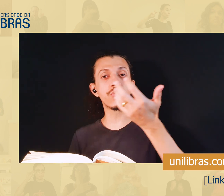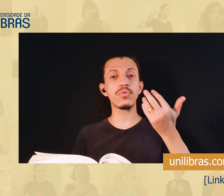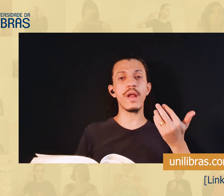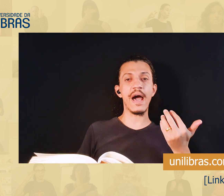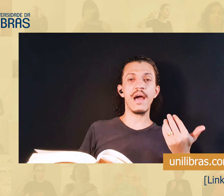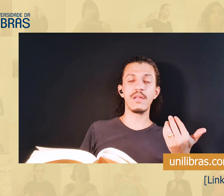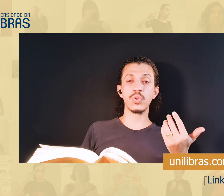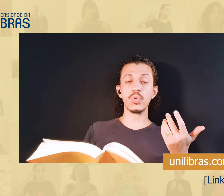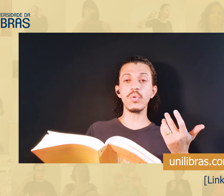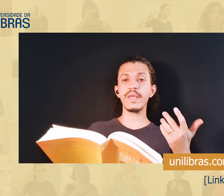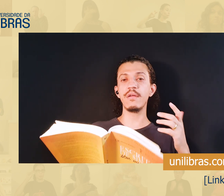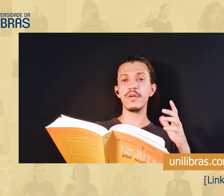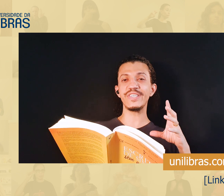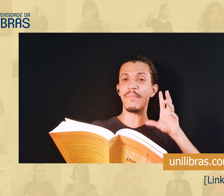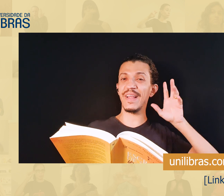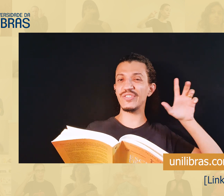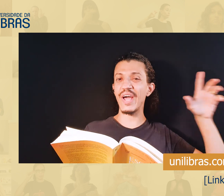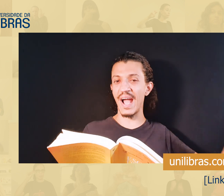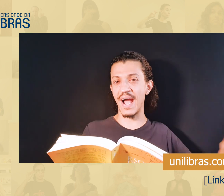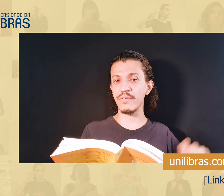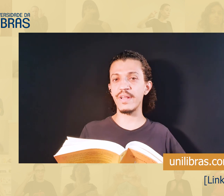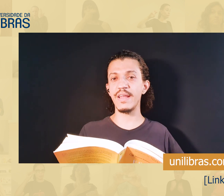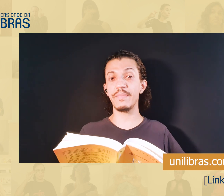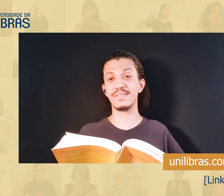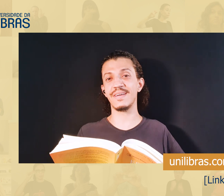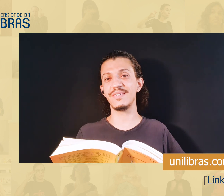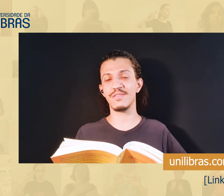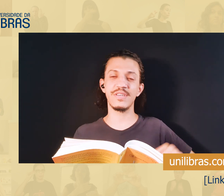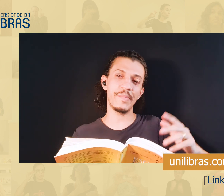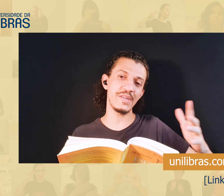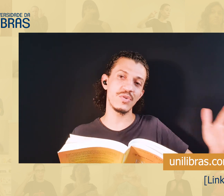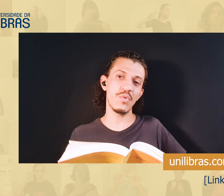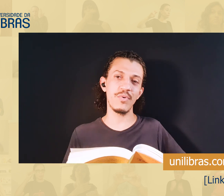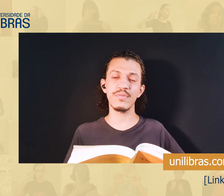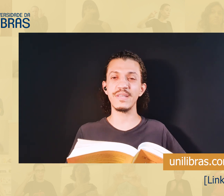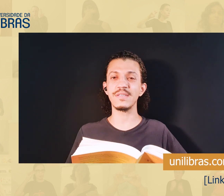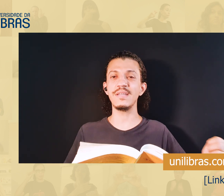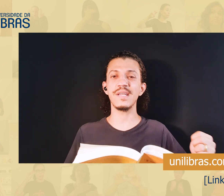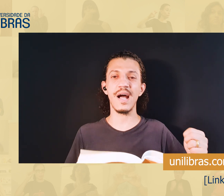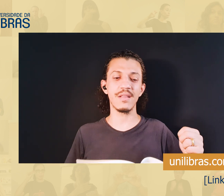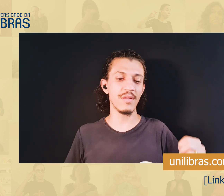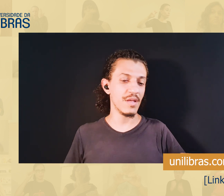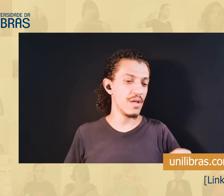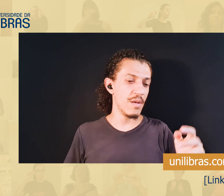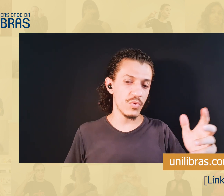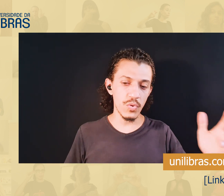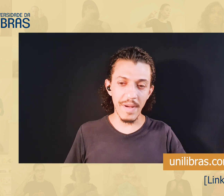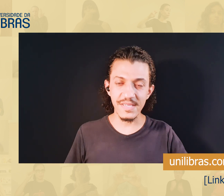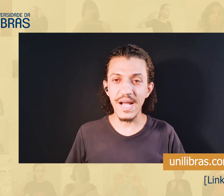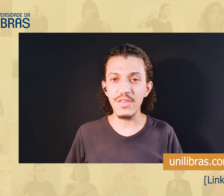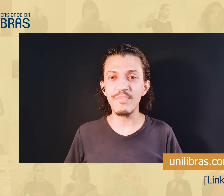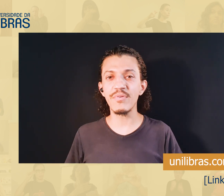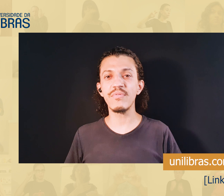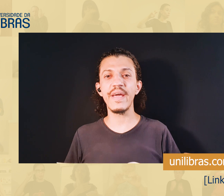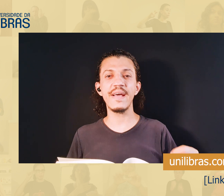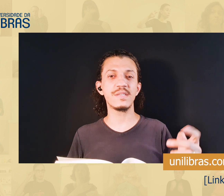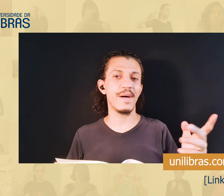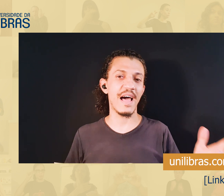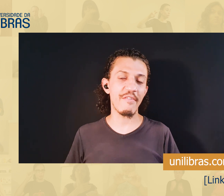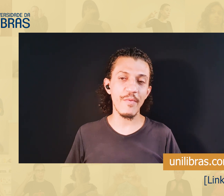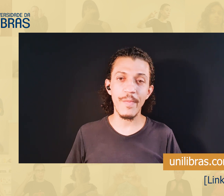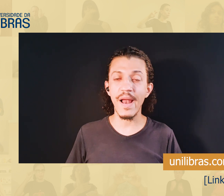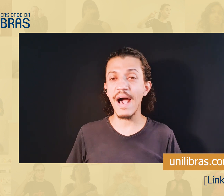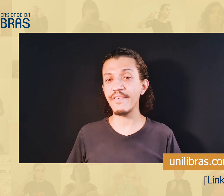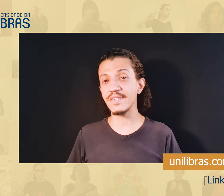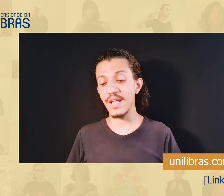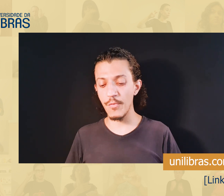a reestruturar tudo aquilo que eu tinha aprendido errado da Libras antes, que eu tinha aprendido com o português sinalizado, tudo baseado no português,